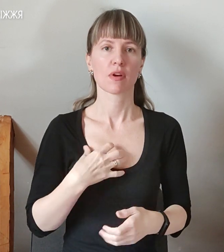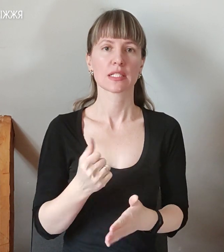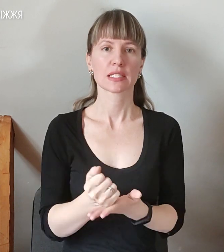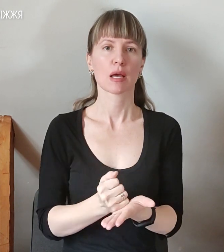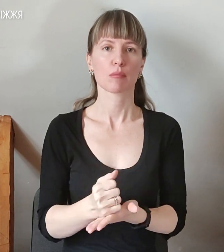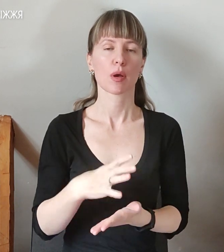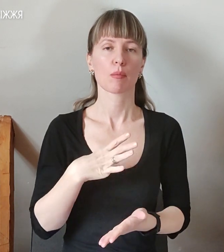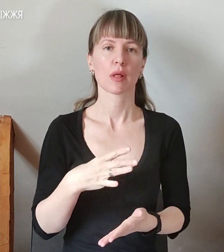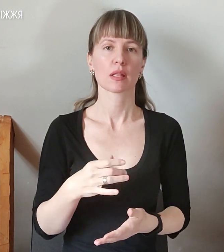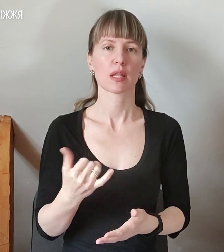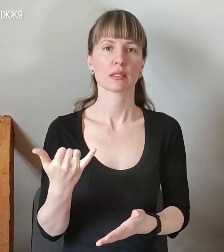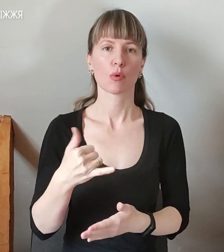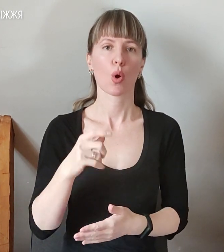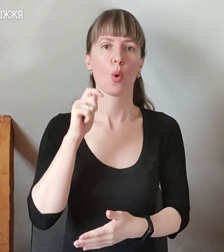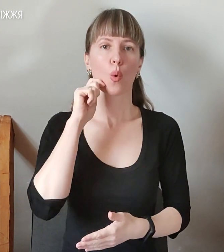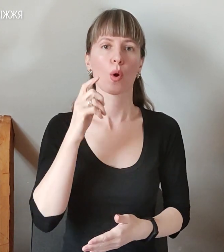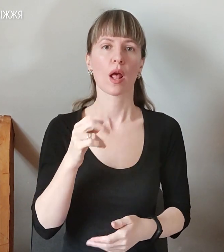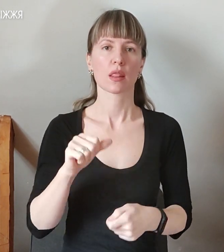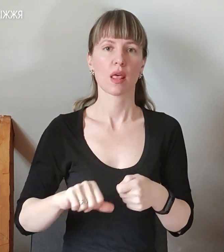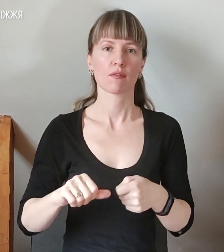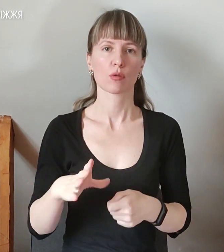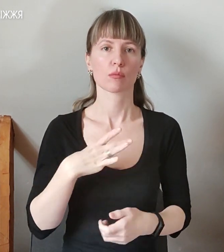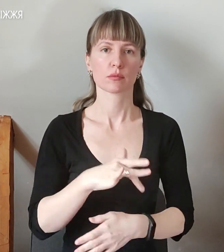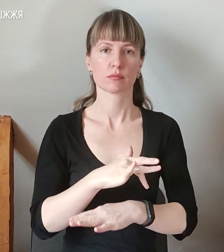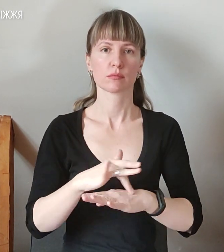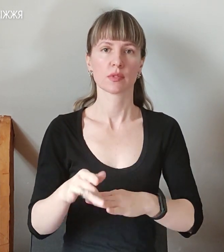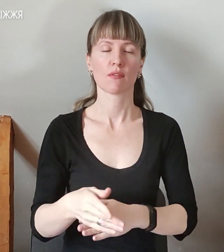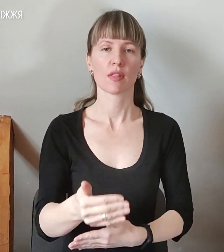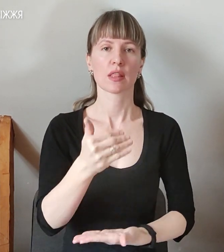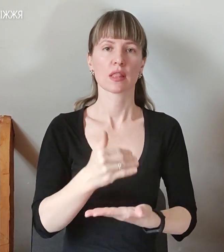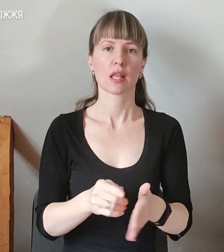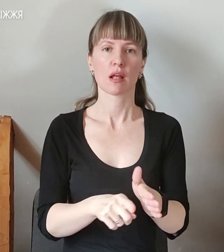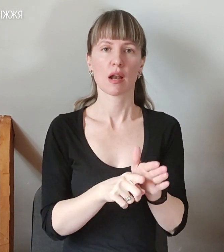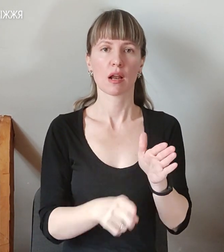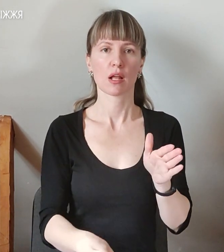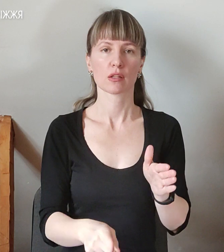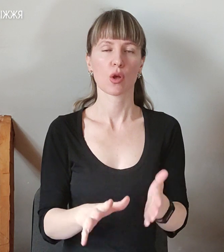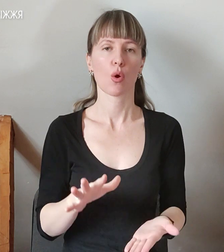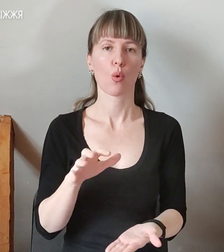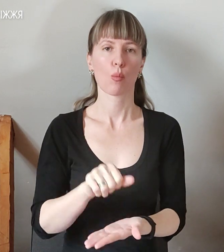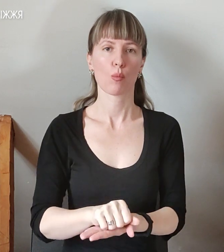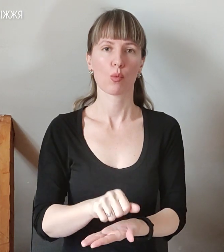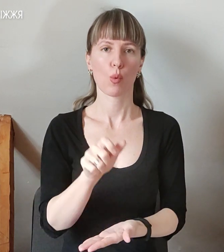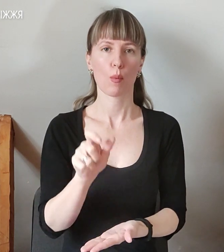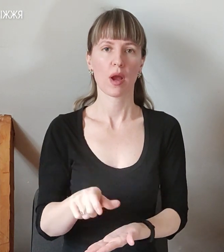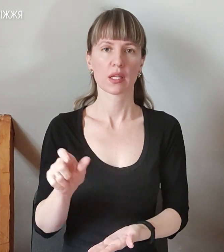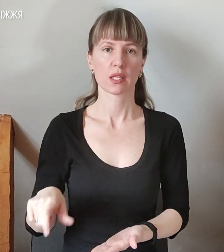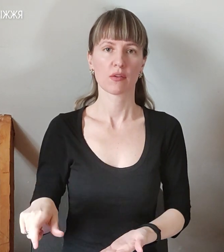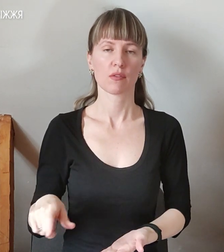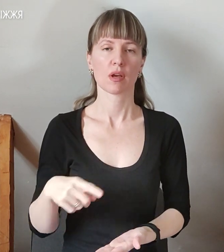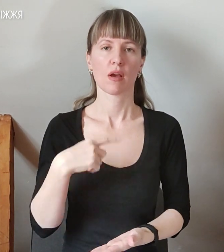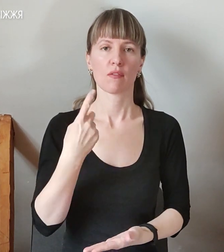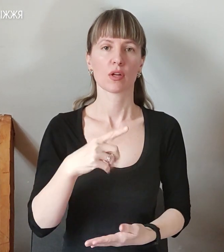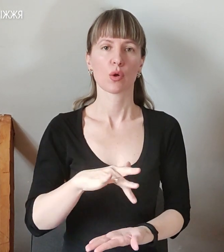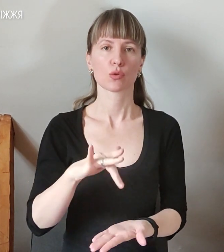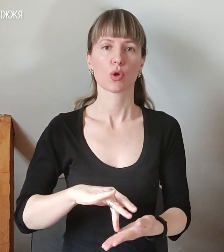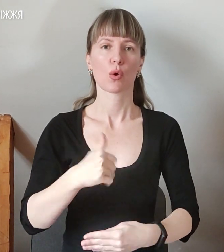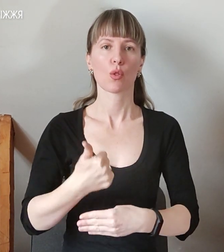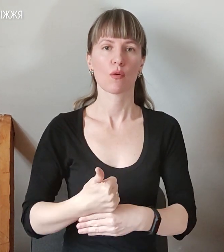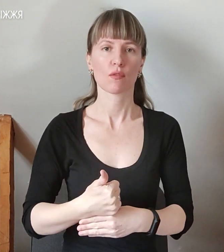Укрнафи, яку було знищено внаслідок ракетного удару окупантів. Про це повідомляє також міський голова. Також чоловік зазначає,